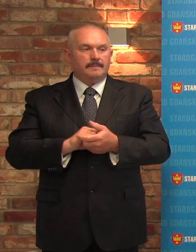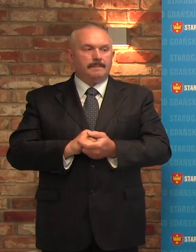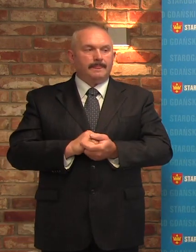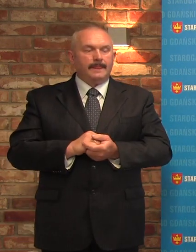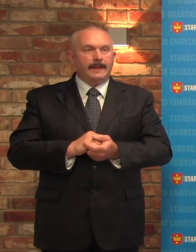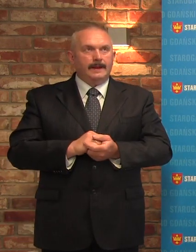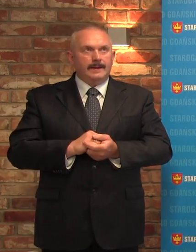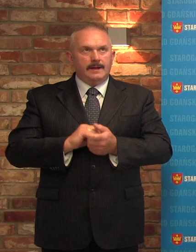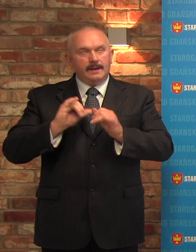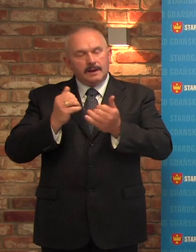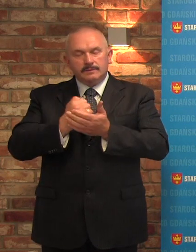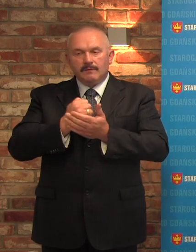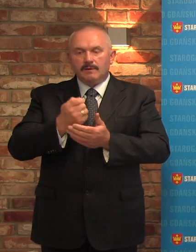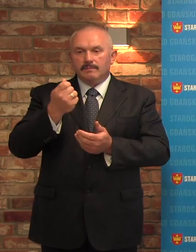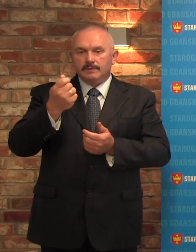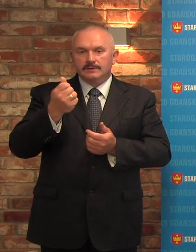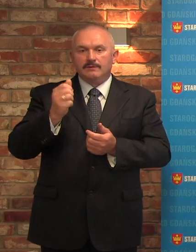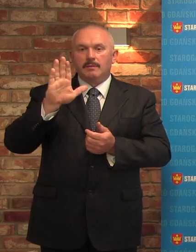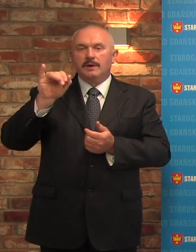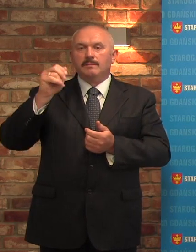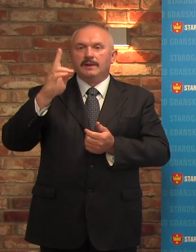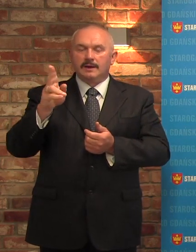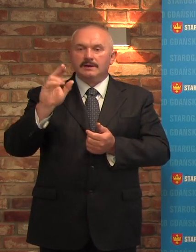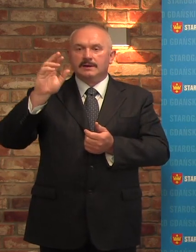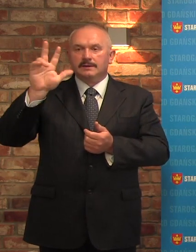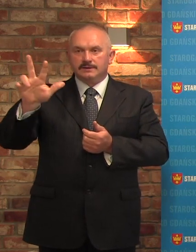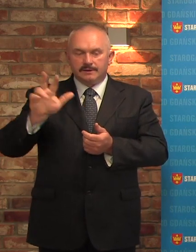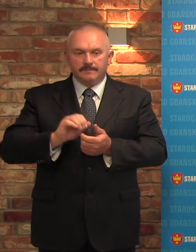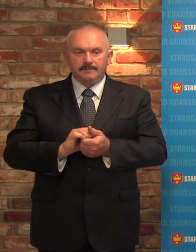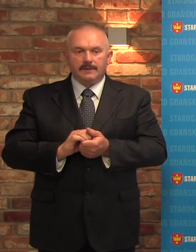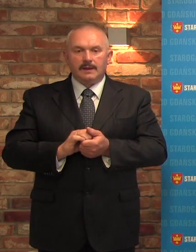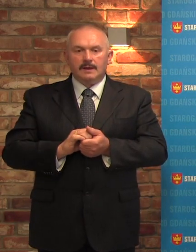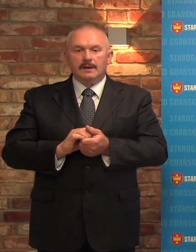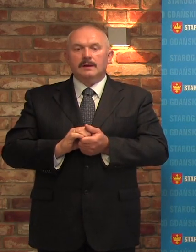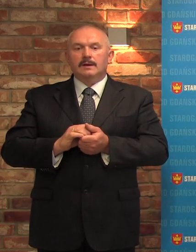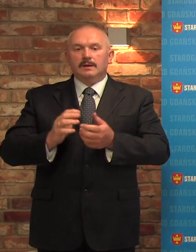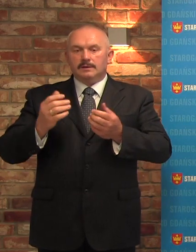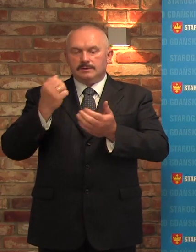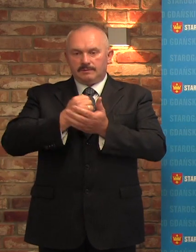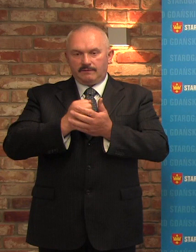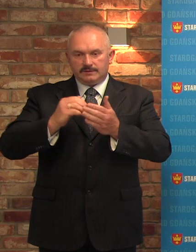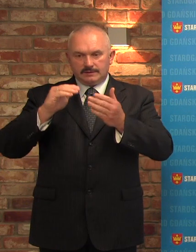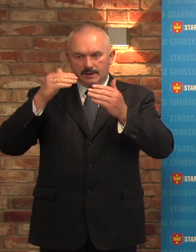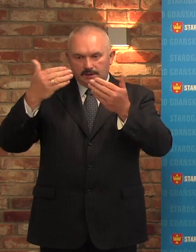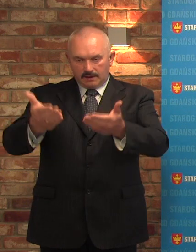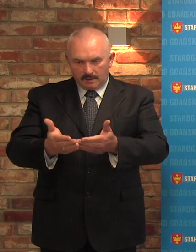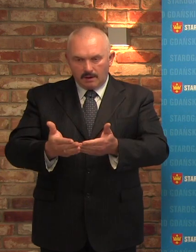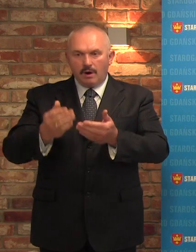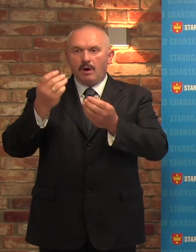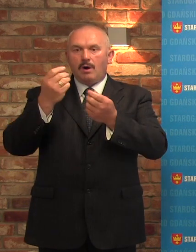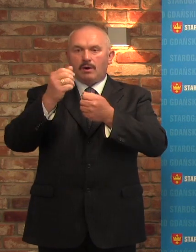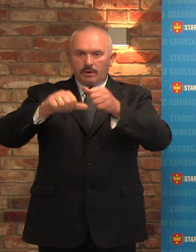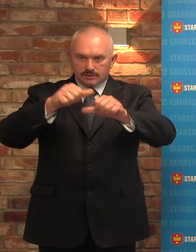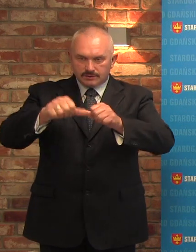się dzieje z finansami klubu sportowego Beniaminek 03? Deklarowane w sprawozdaniach roczne kwoty przeznaczane